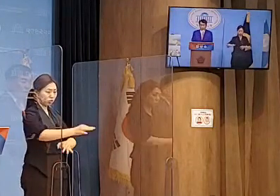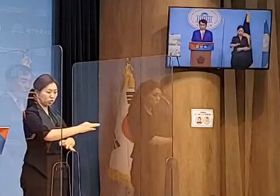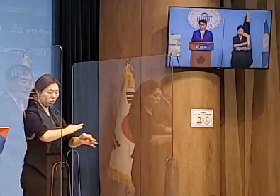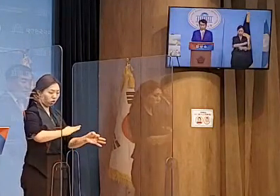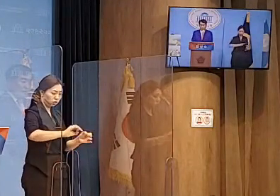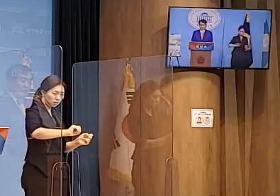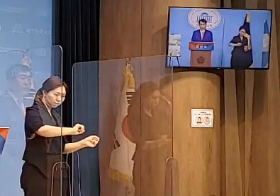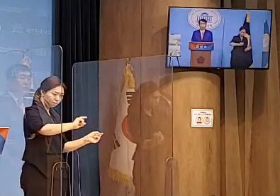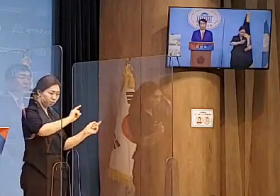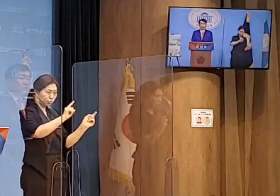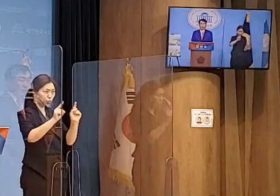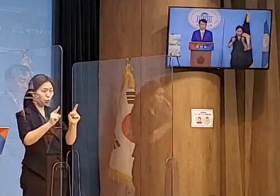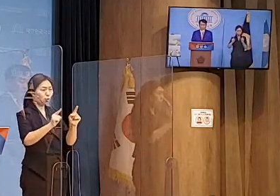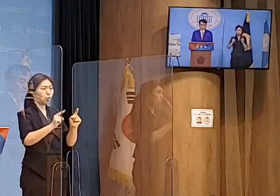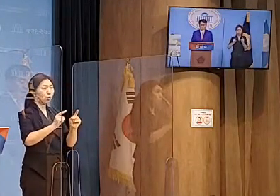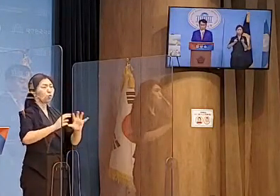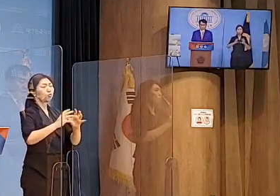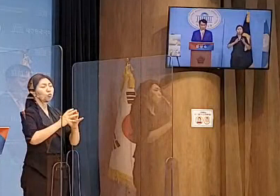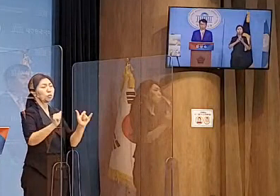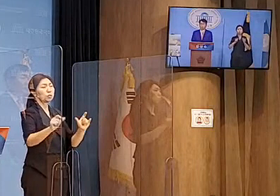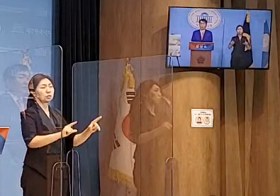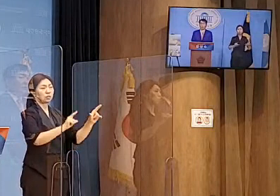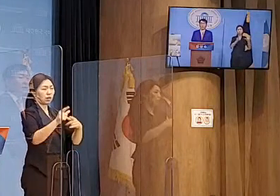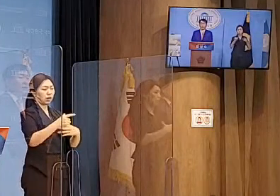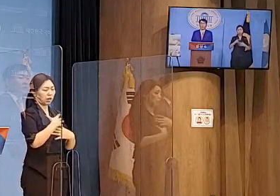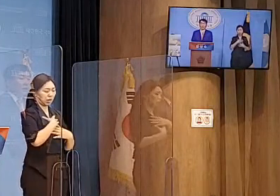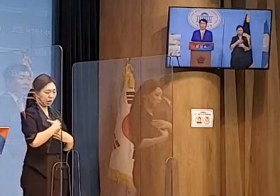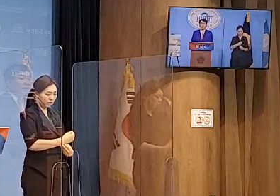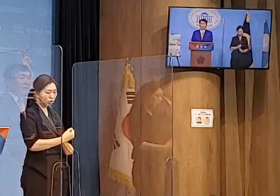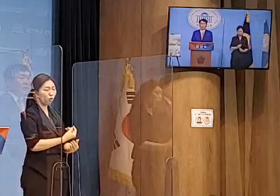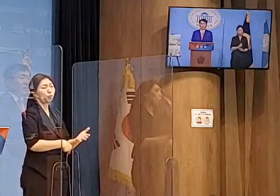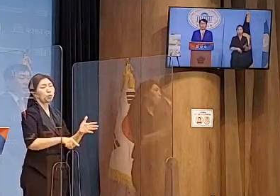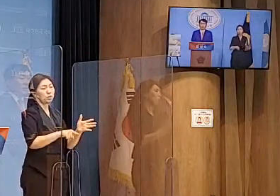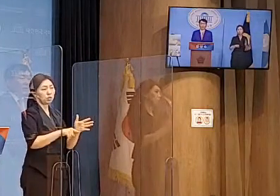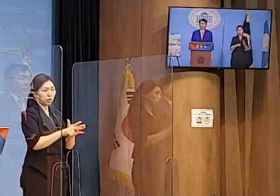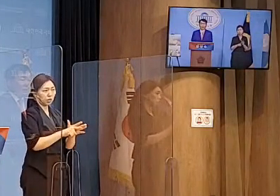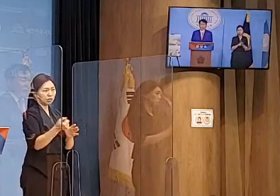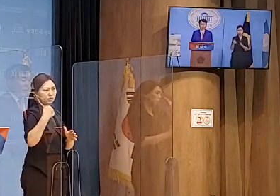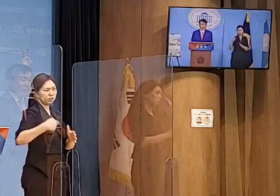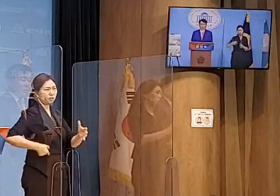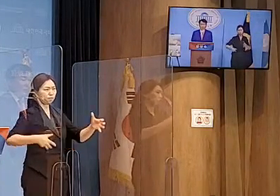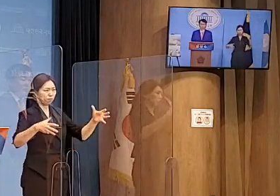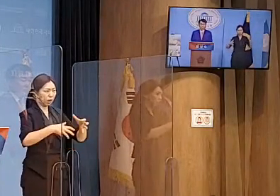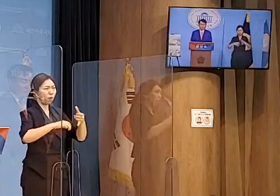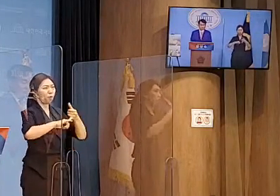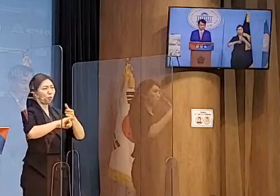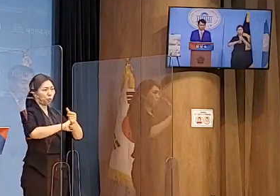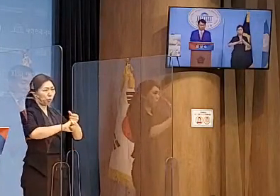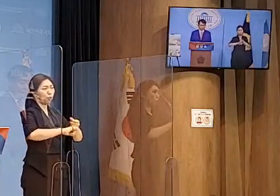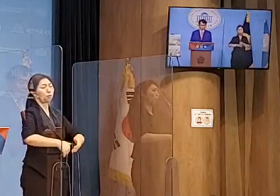민생을 안정시킬 수 있는 협치를 반드시 해내겠습니다.